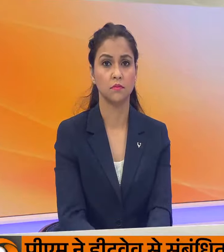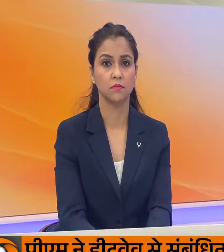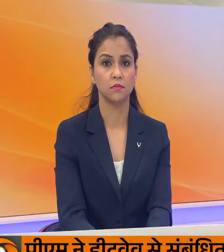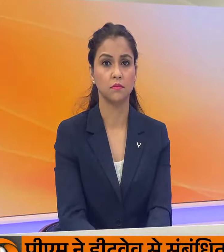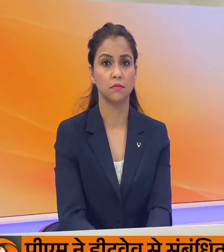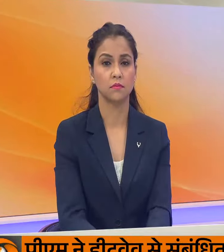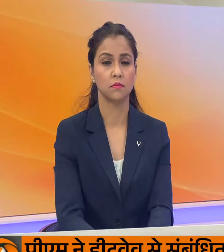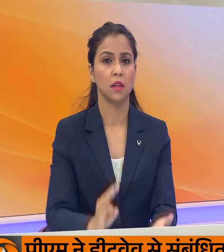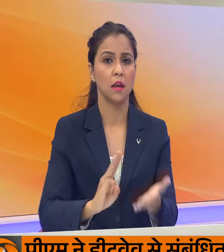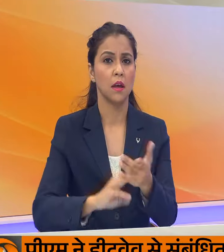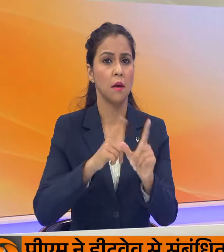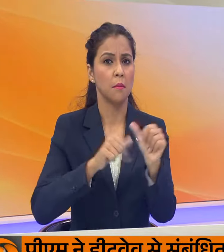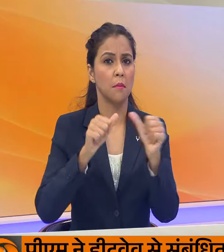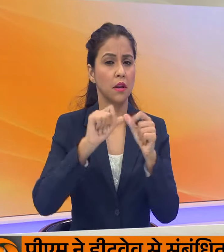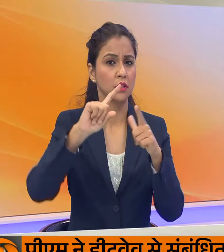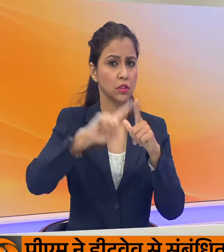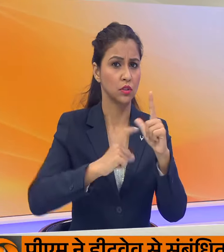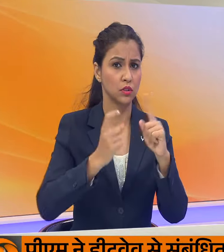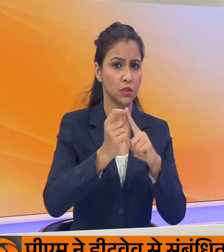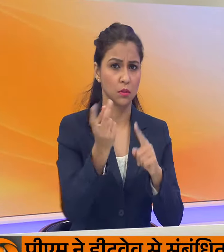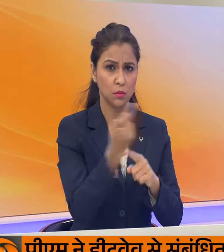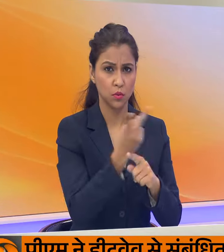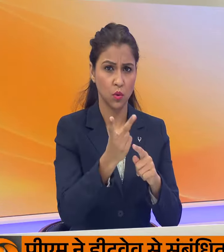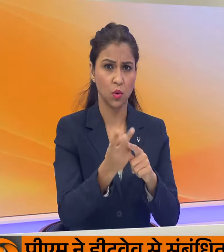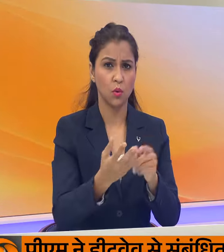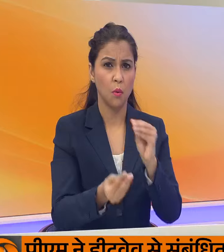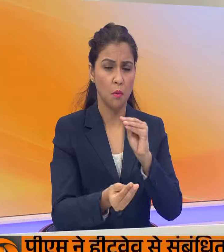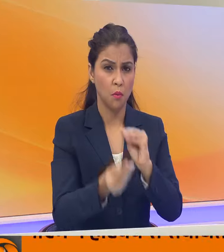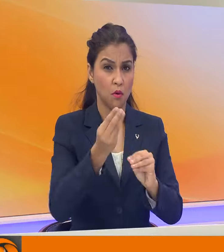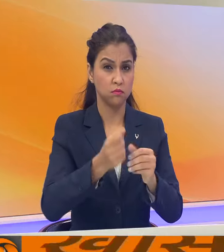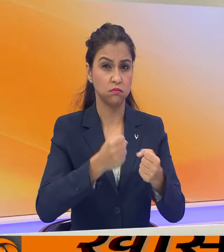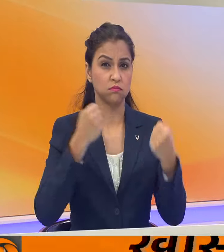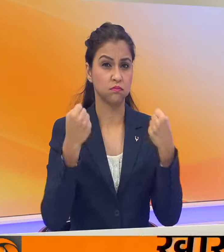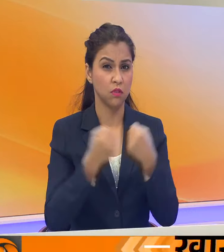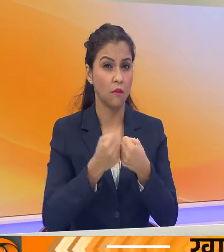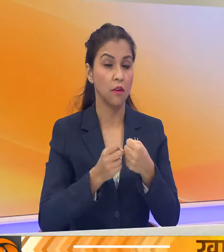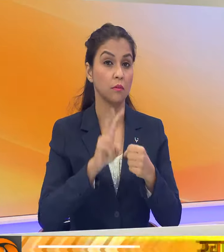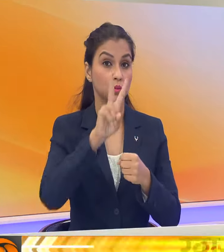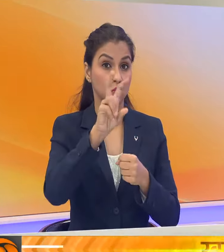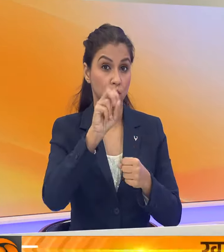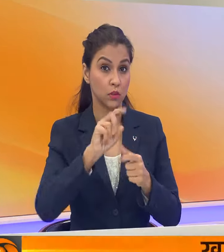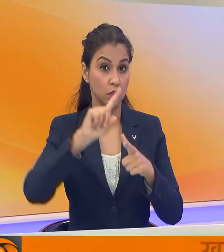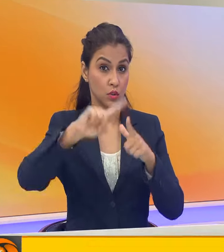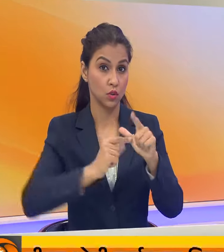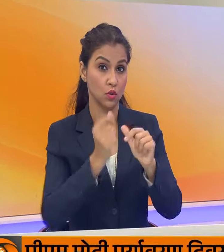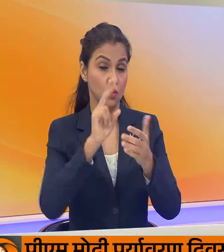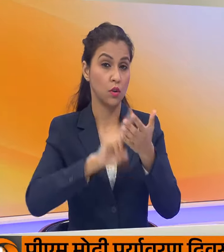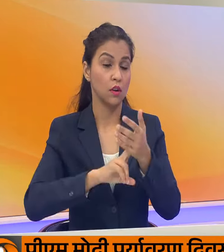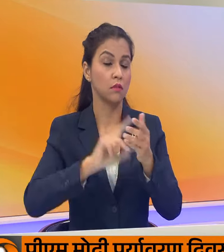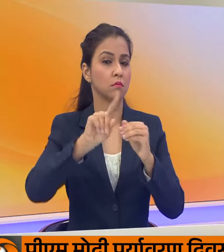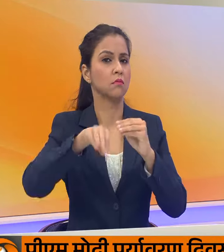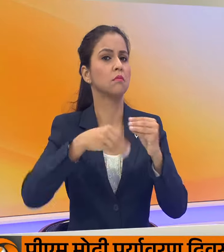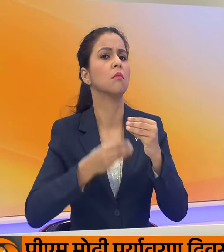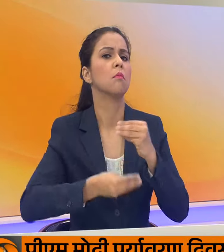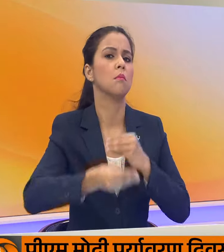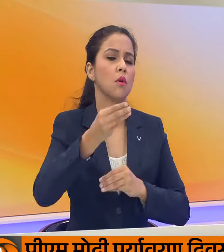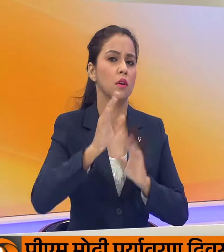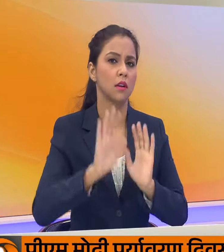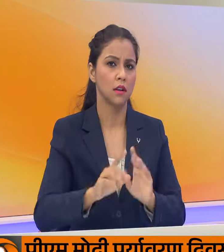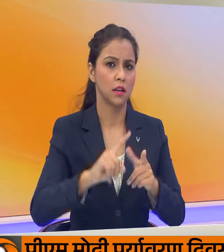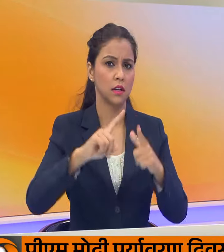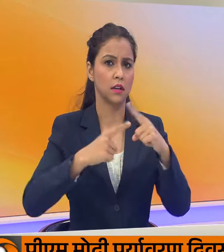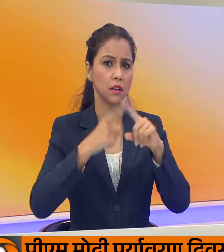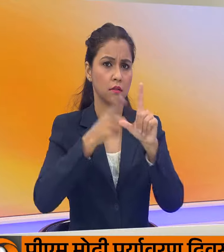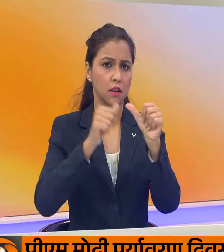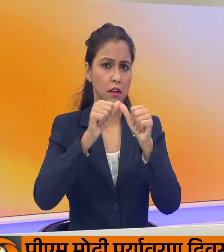माल्क टाइसन और जेक पॉल के बीच होने वाली बहु प्रतीक शित फाइट अब 20 जुलाई के बजाए आगे बढ़ा दी गई है टाइसन की अलसर की